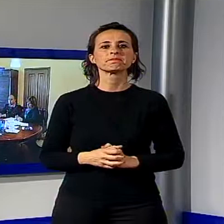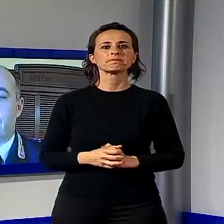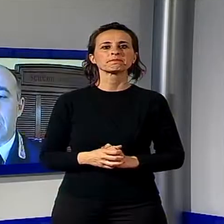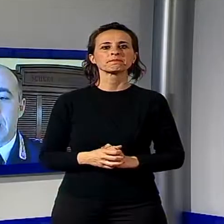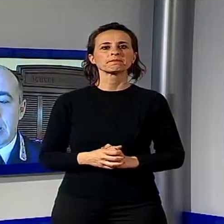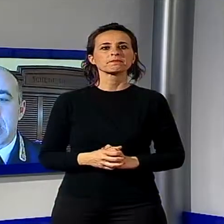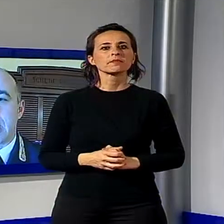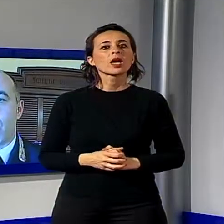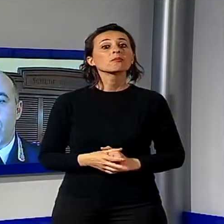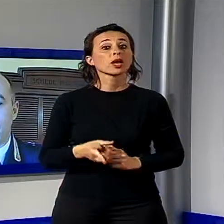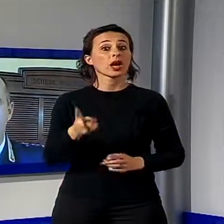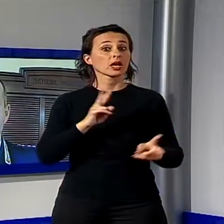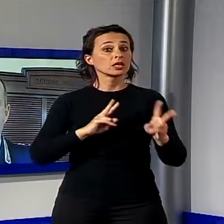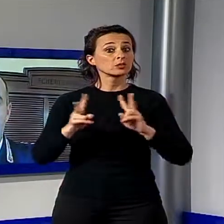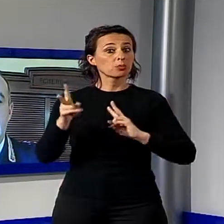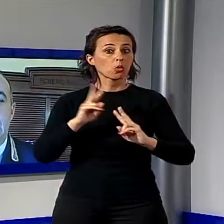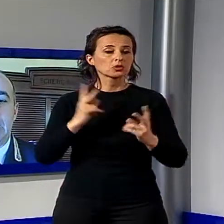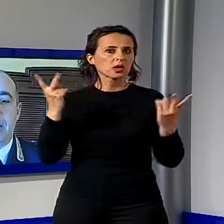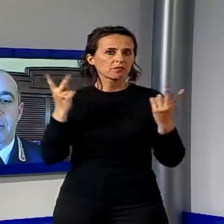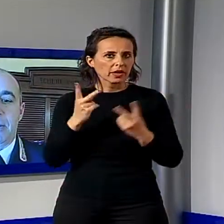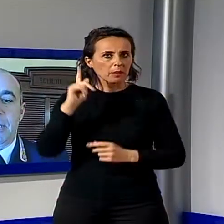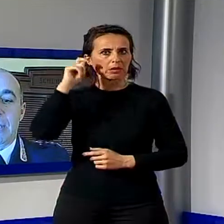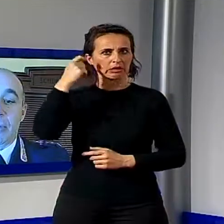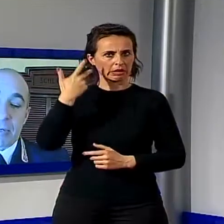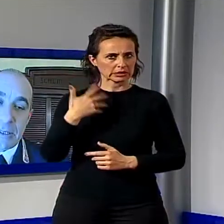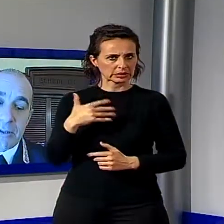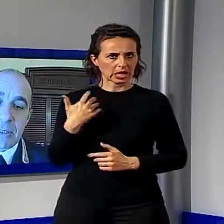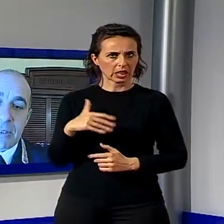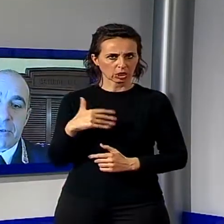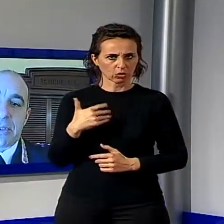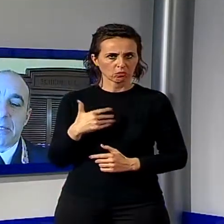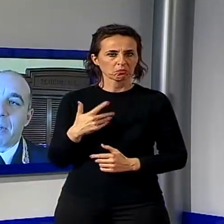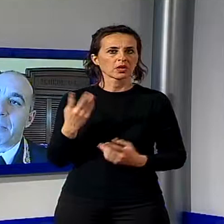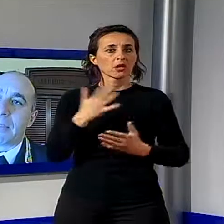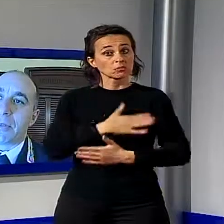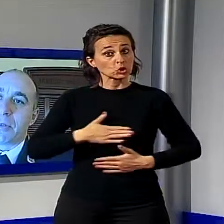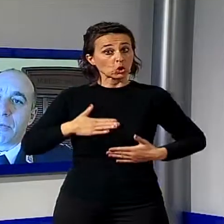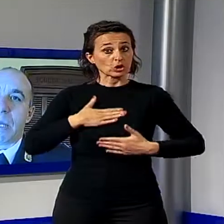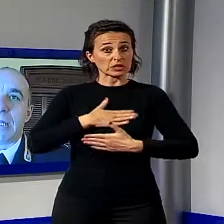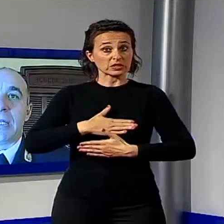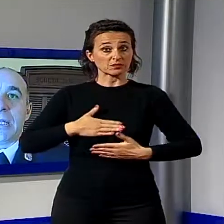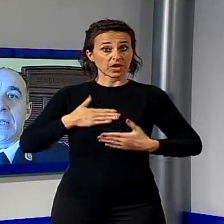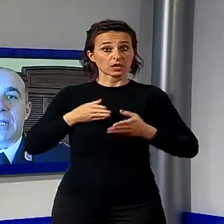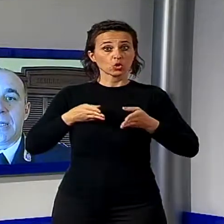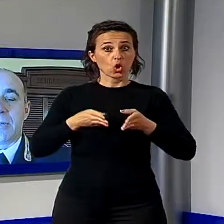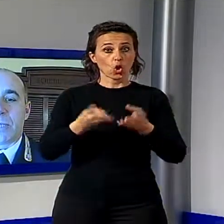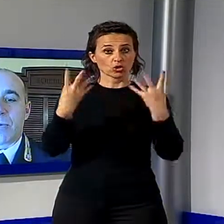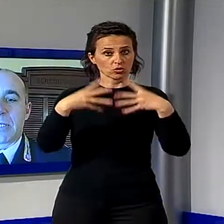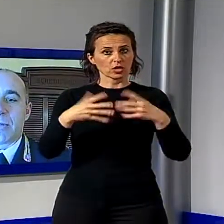interessata, siamo molto soddisfatti di aver organizzato questi corsi insieme alle amministrazioni comunali e anche del risultato che stanno